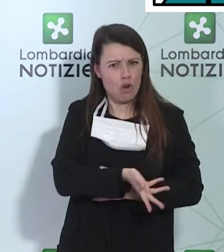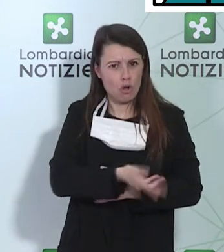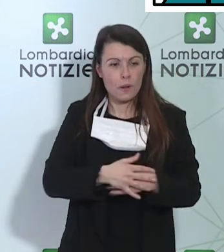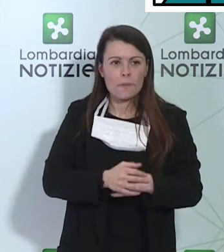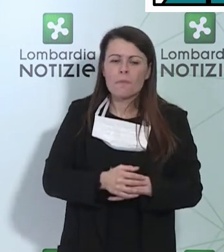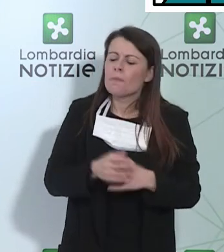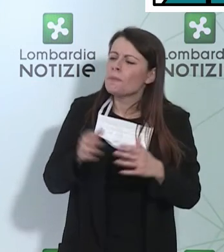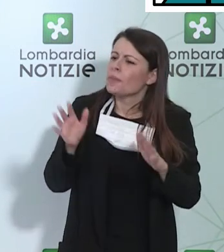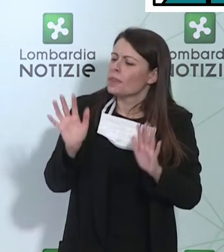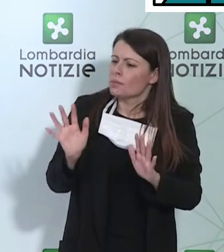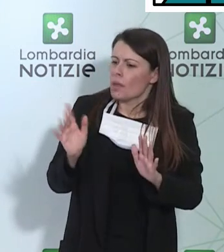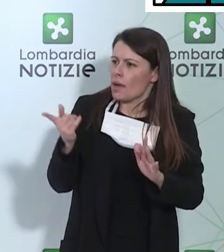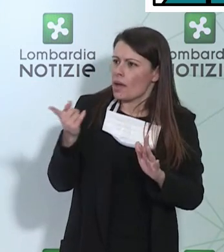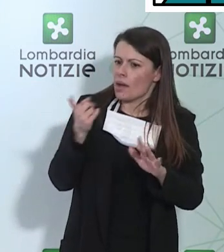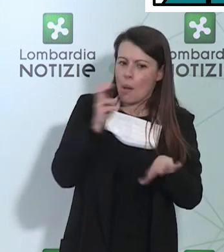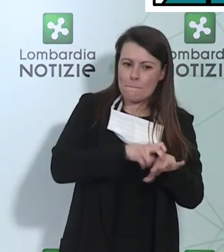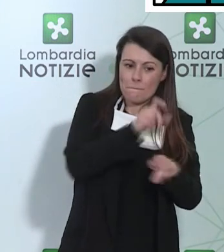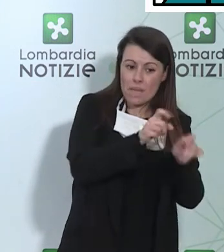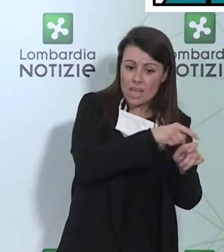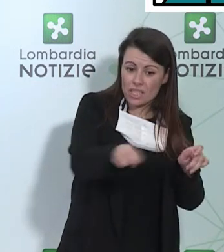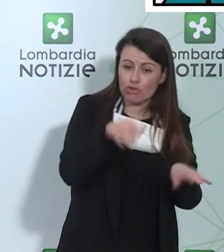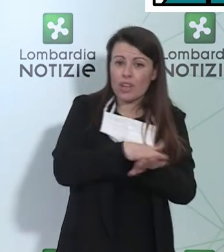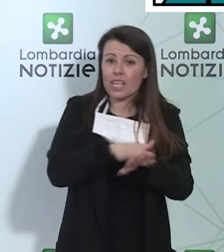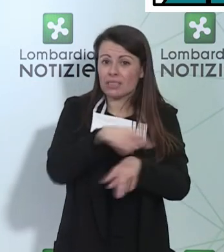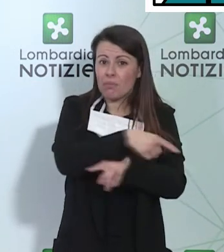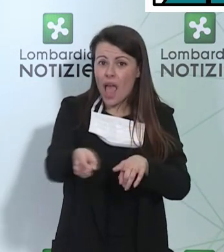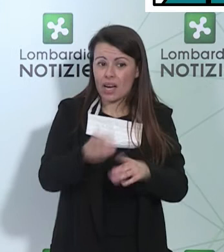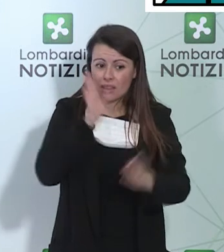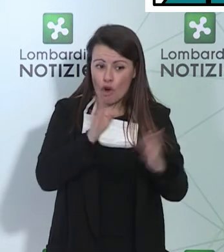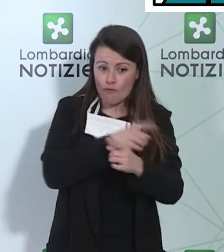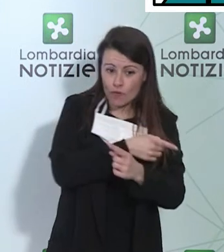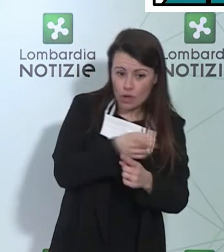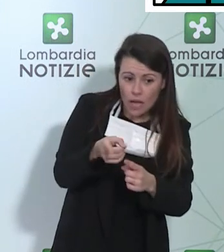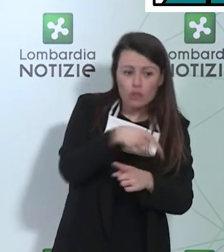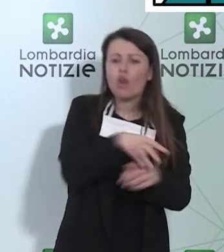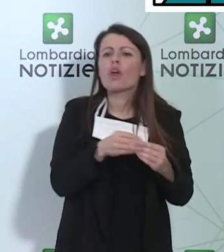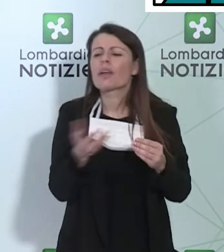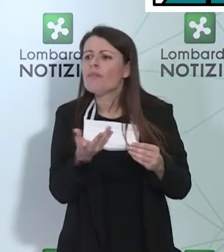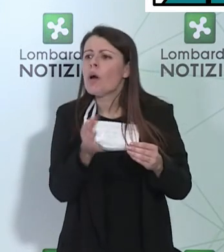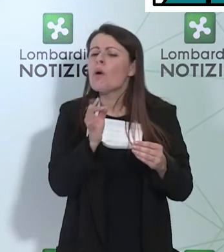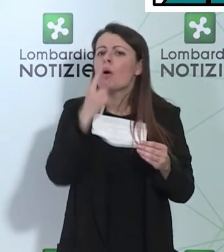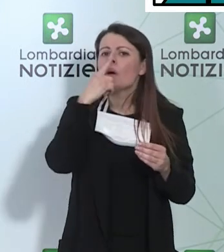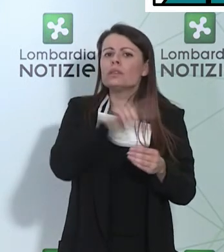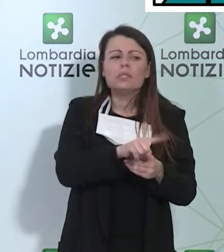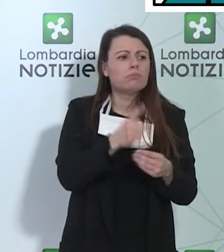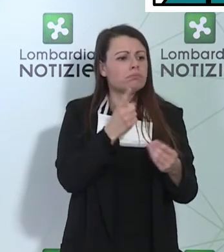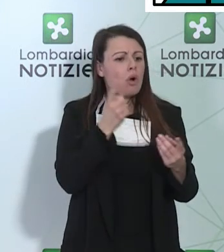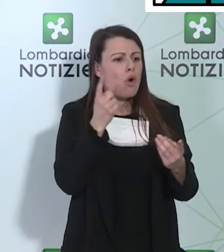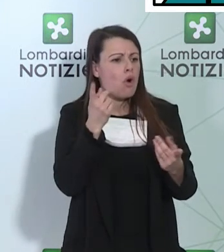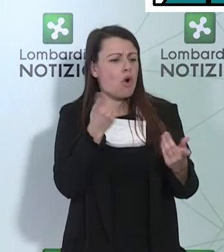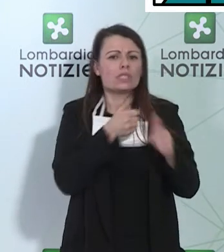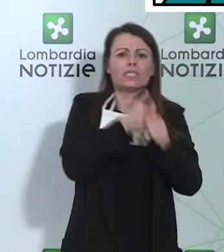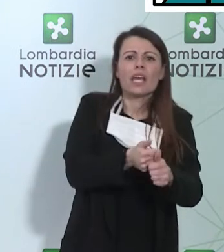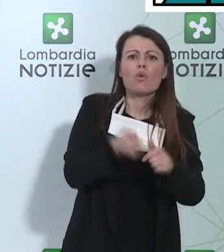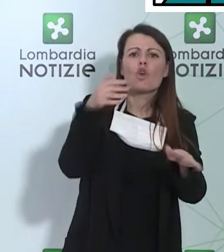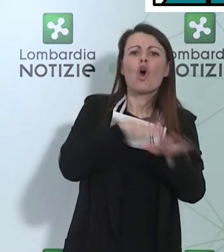I medici e gli esperti che avete sentito si orientano, guardano alla sperimentazione in qualche paese straniero?